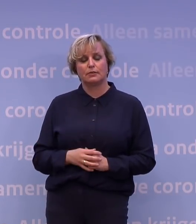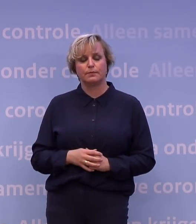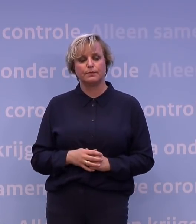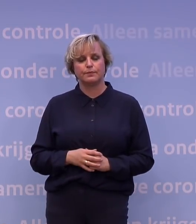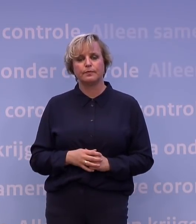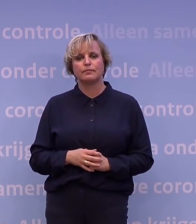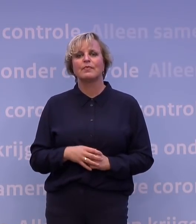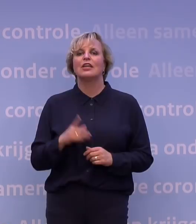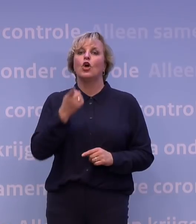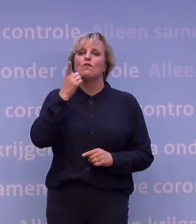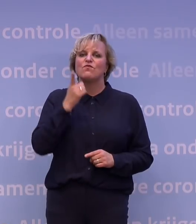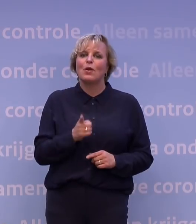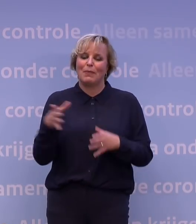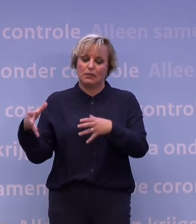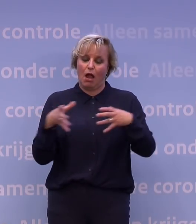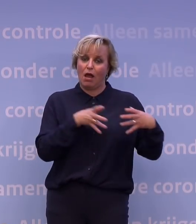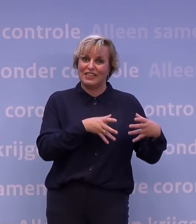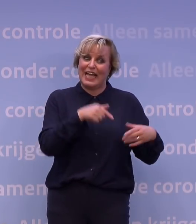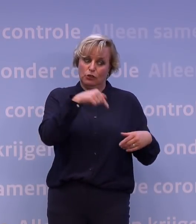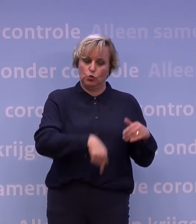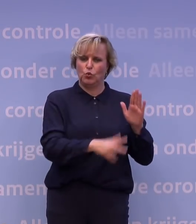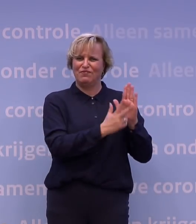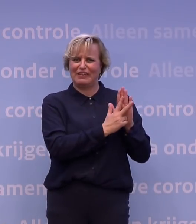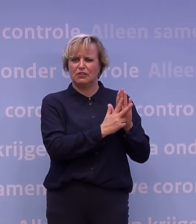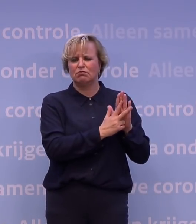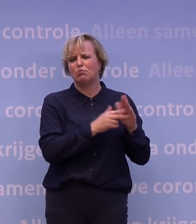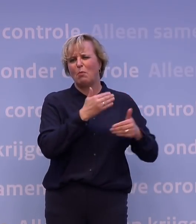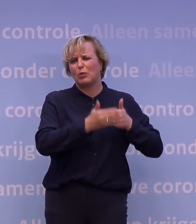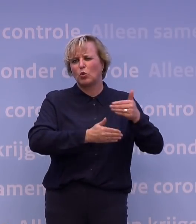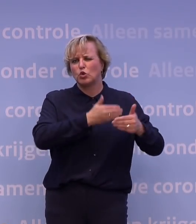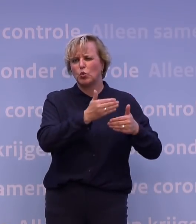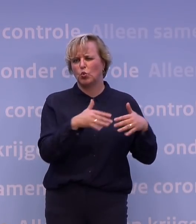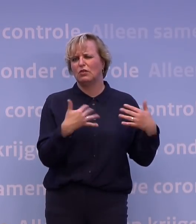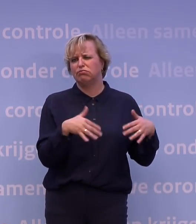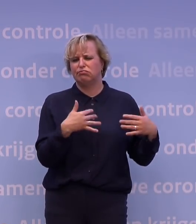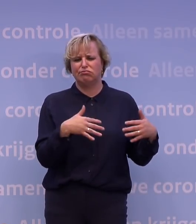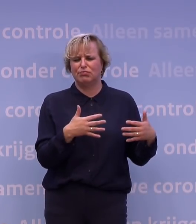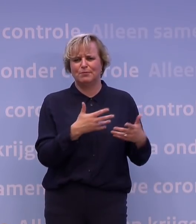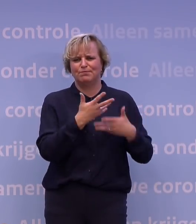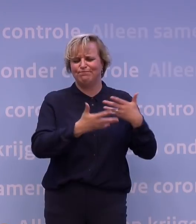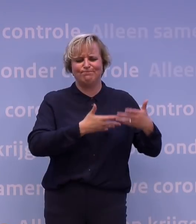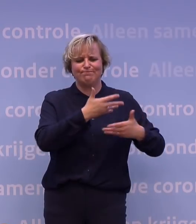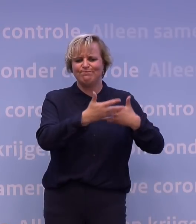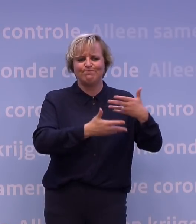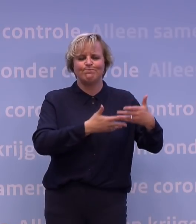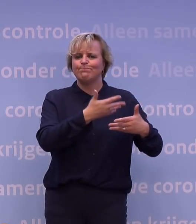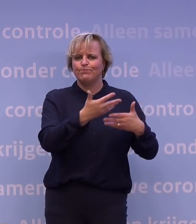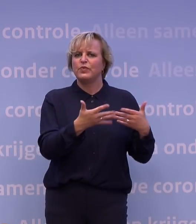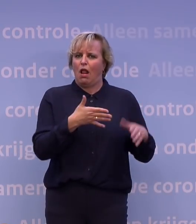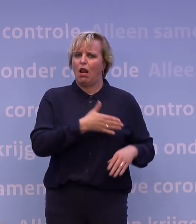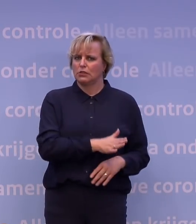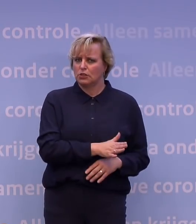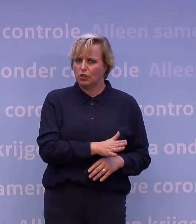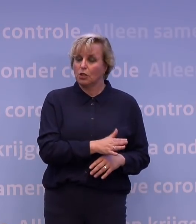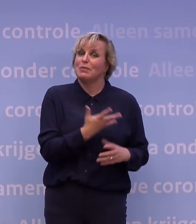Namelijk een verplichte quarantaine op grond van de huidige wet. Een hele ontslachtige procedure. We hebben die procedure verder in een handreiking vervat. En daar